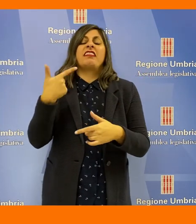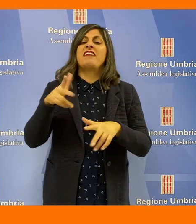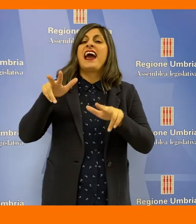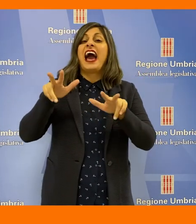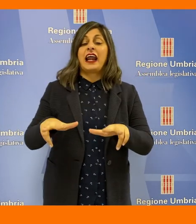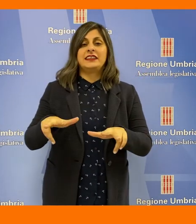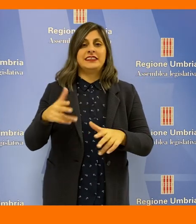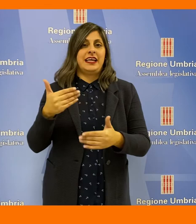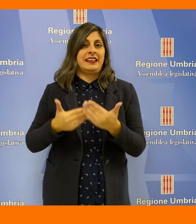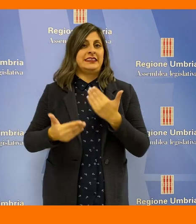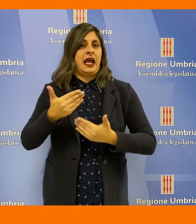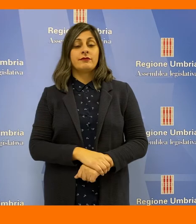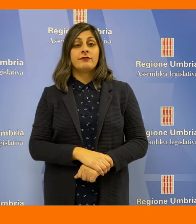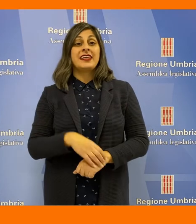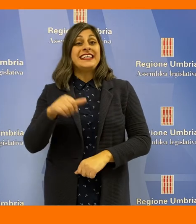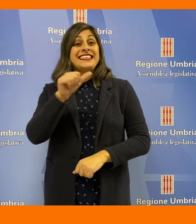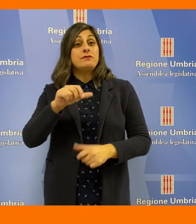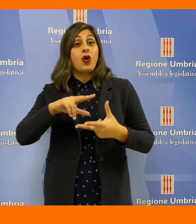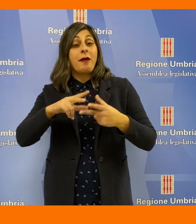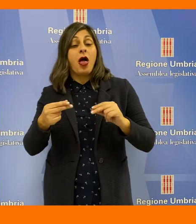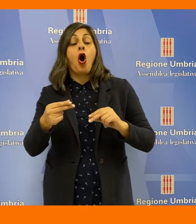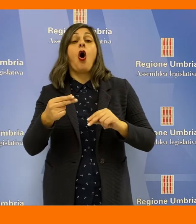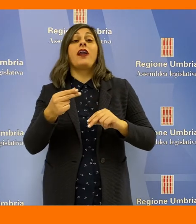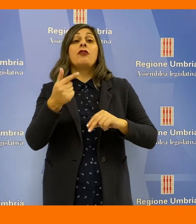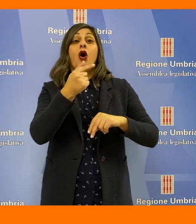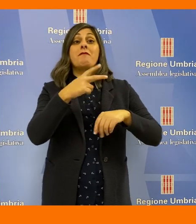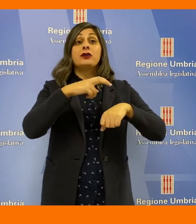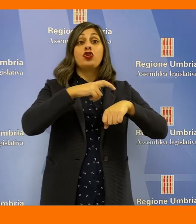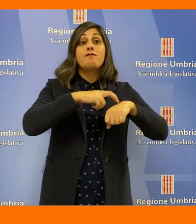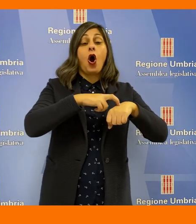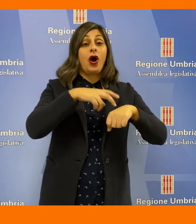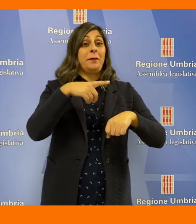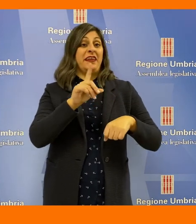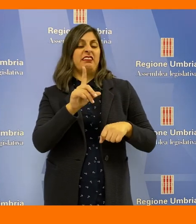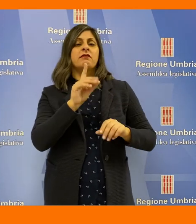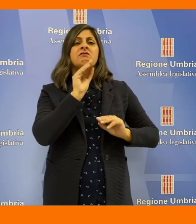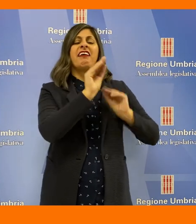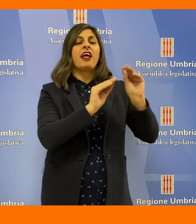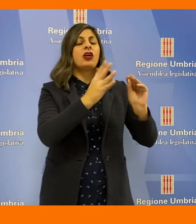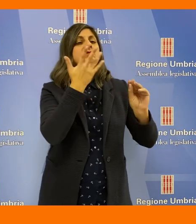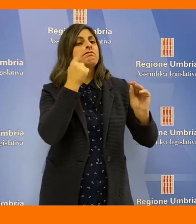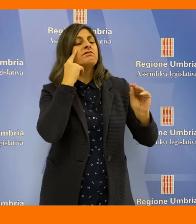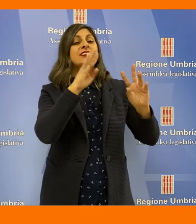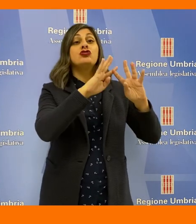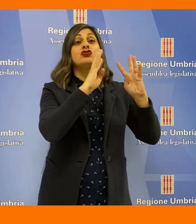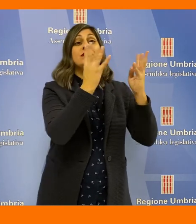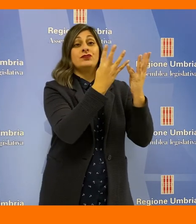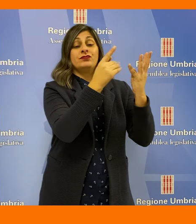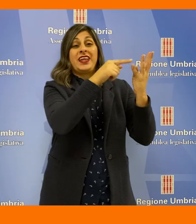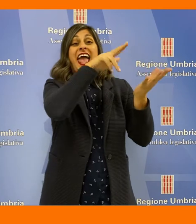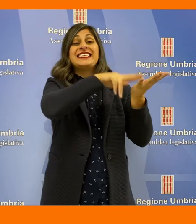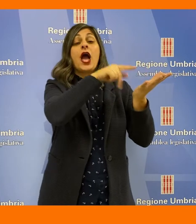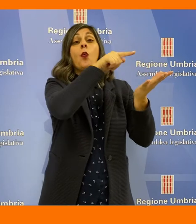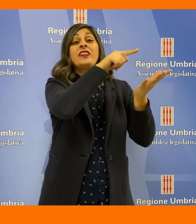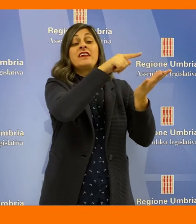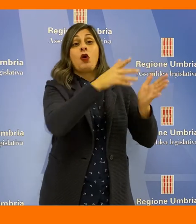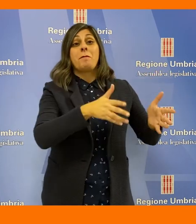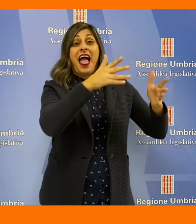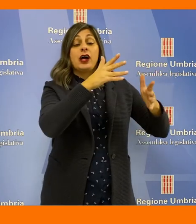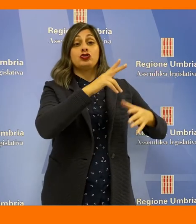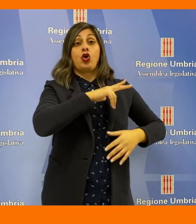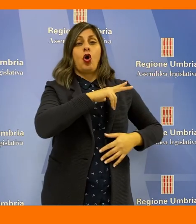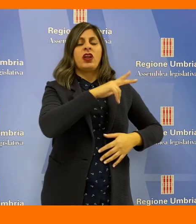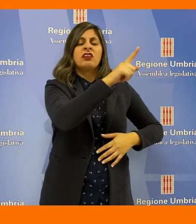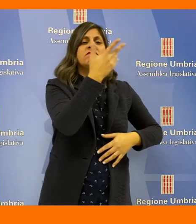con disabilità. Interrogazione di Simona Meloni e Tommaso Bori del Partito Democratico con cui chiedono all'esecutivo di